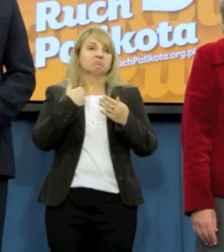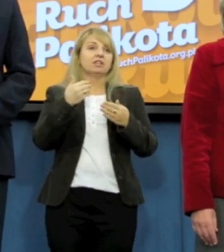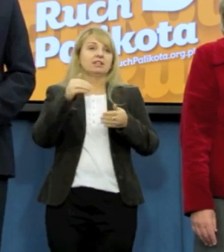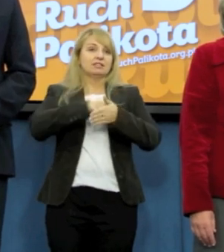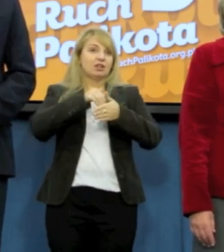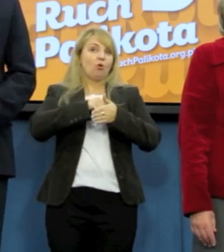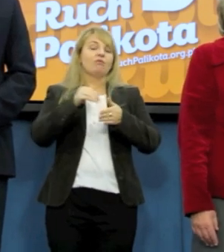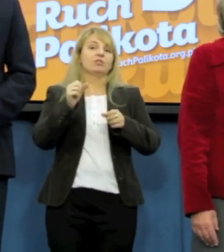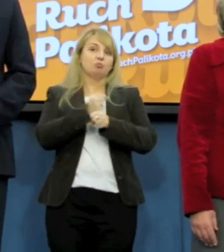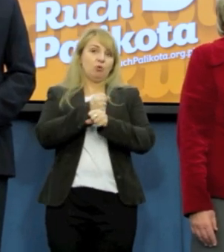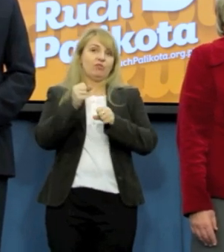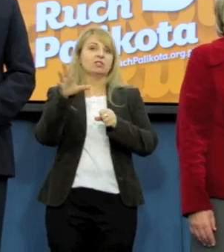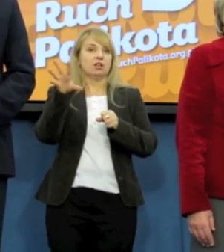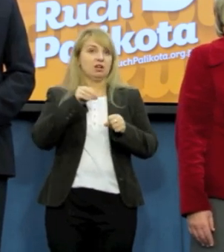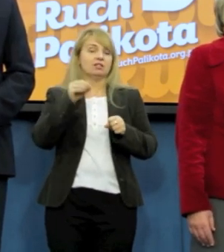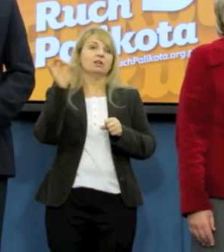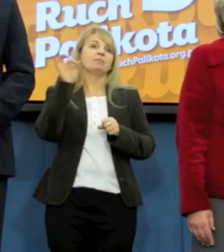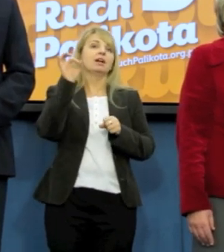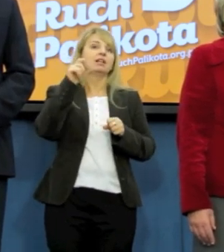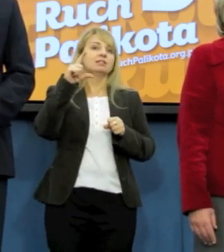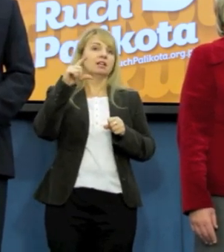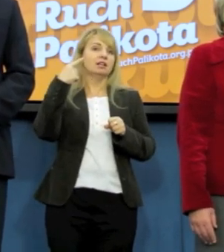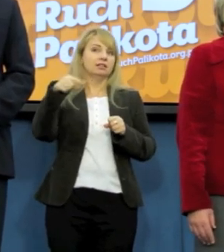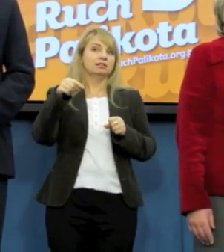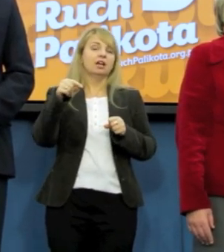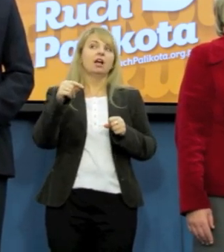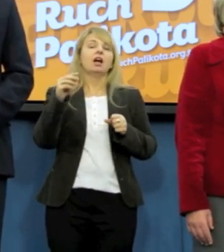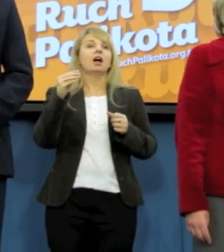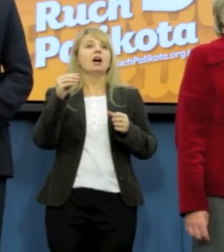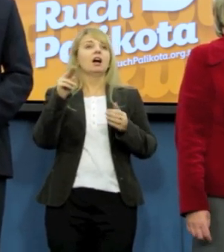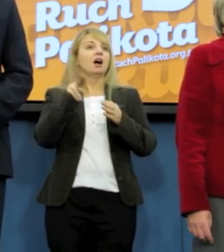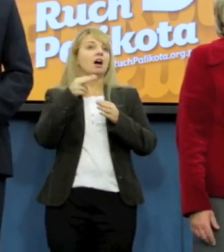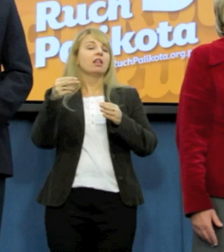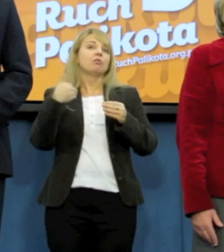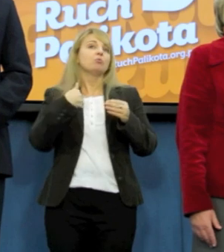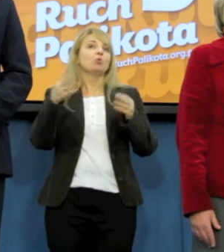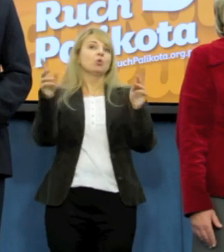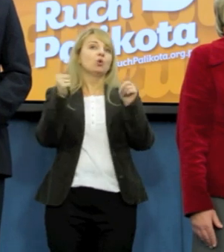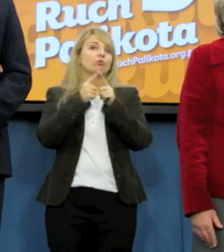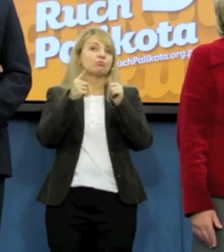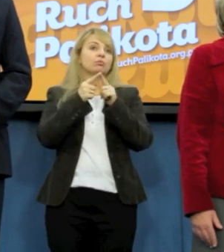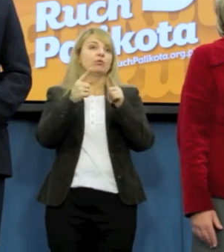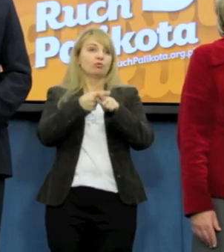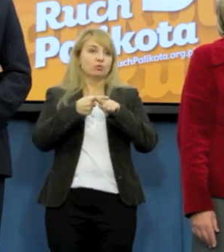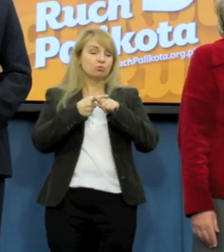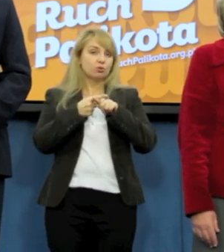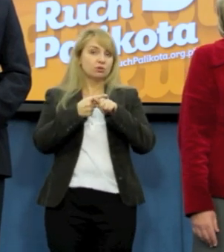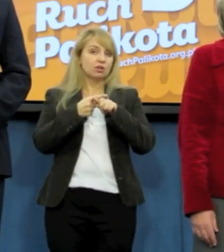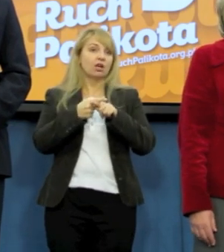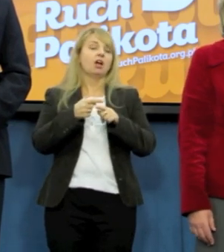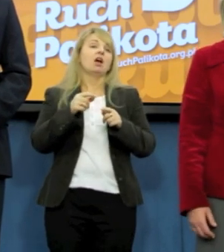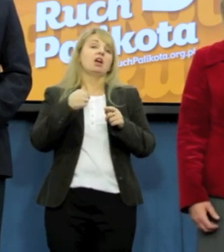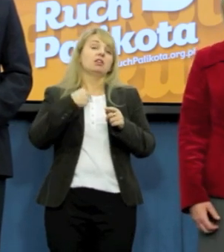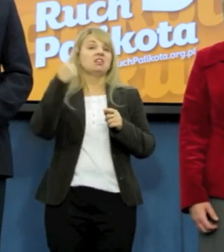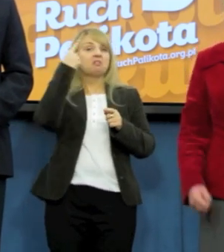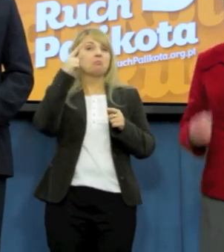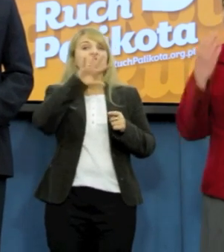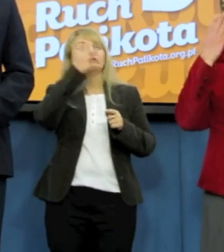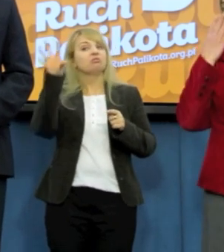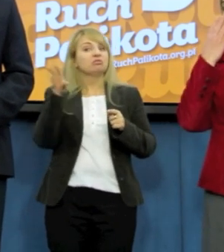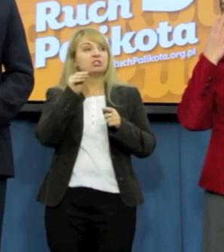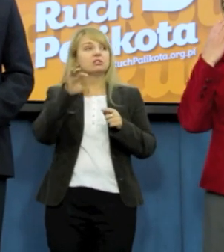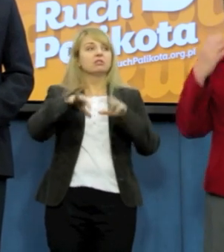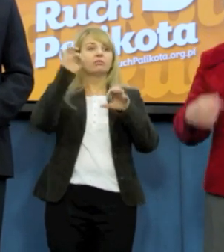sojuszem i z Leszkiem Millerem po naszym wspólnym wiecu. Ale to jest mało poważne, bo jestem przekonany, że wszyscy wyborcy SRD